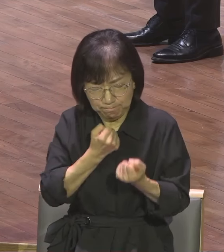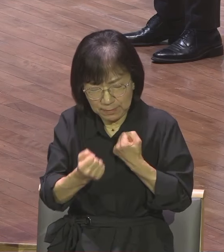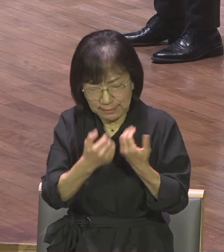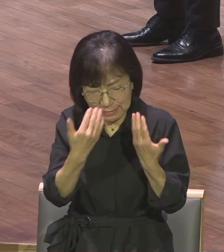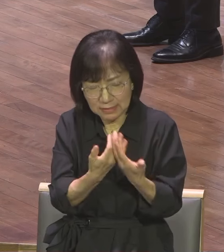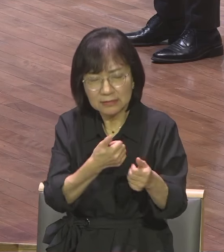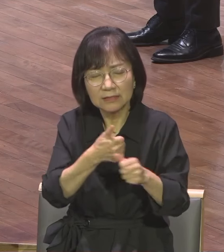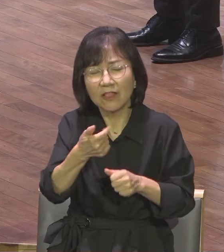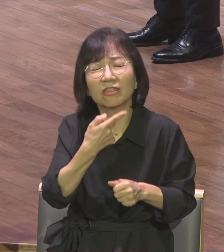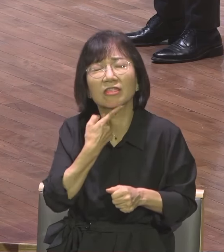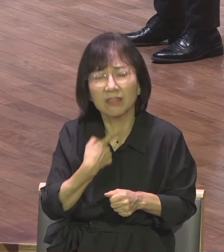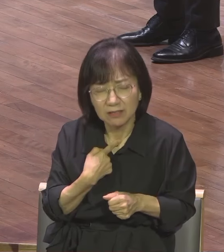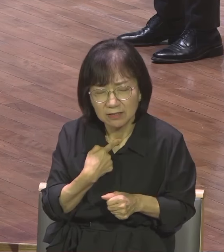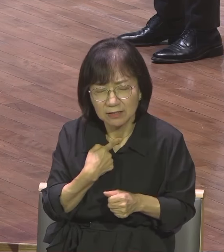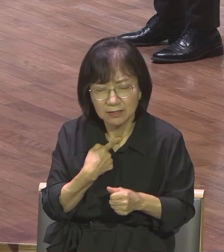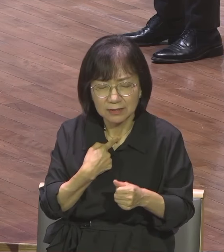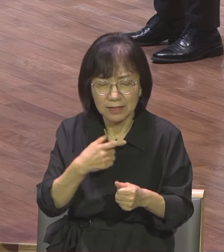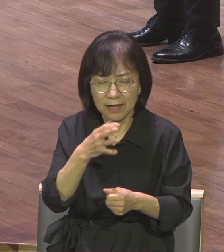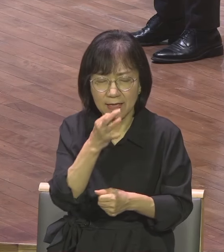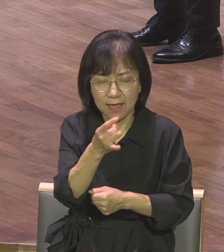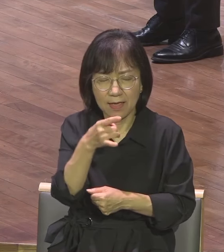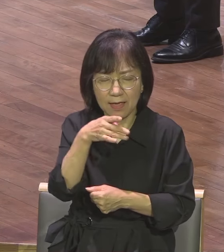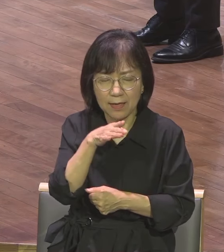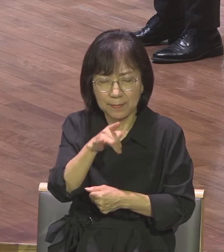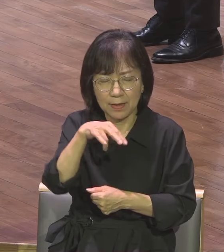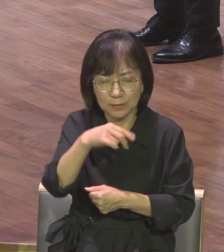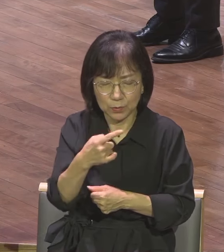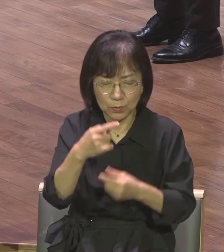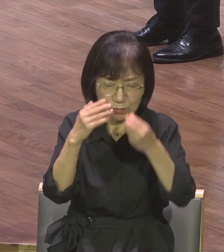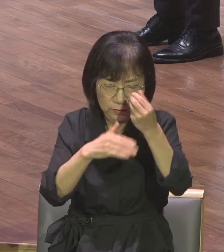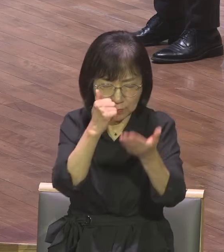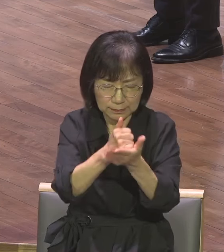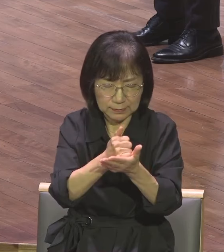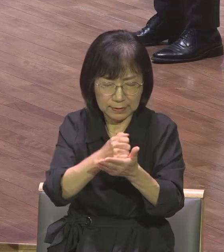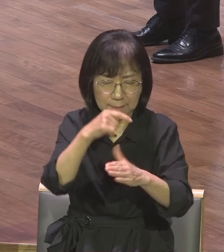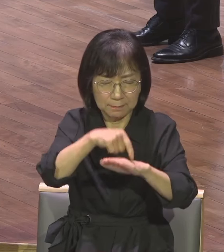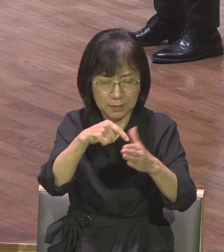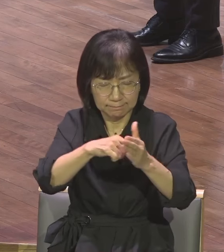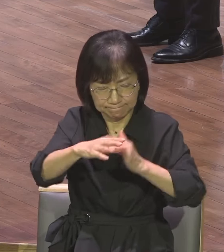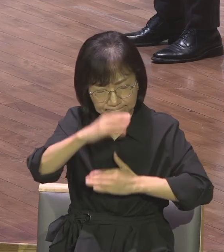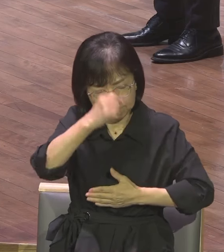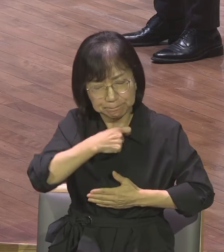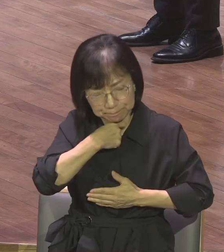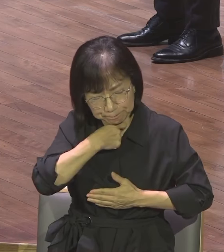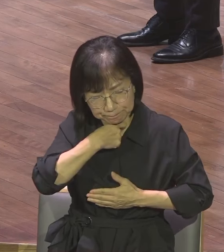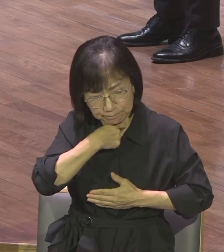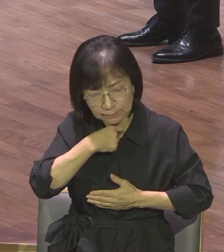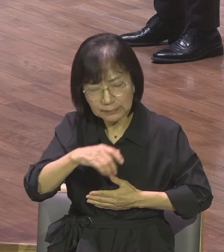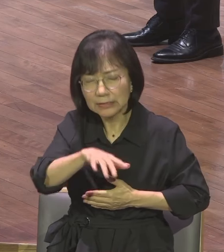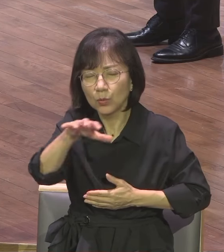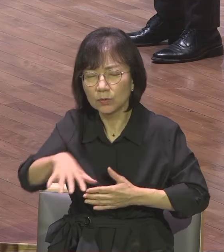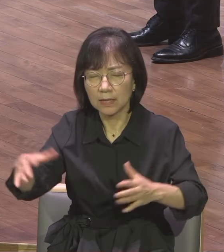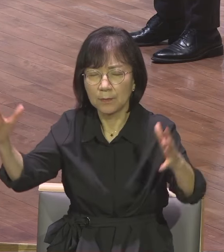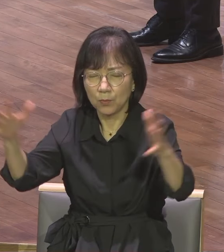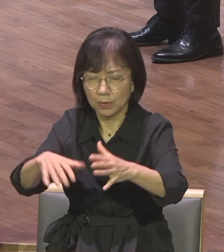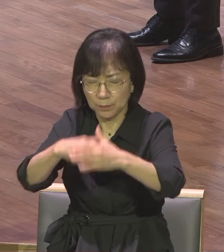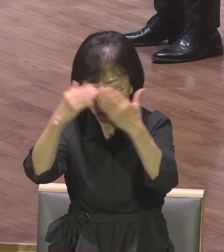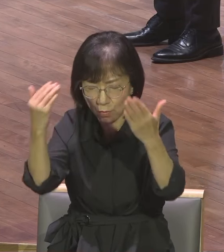성도의 믿음을 소유하길 원하는 여기 삼색한 모든 하나님의 자녀들 위해 우리 랩루트들 위해